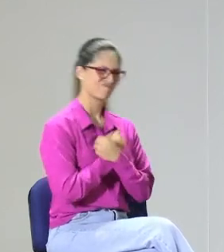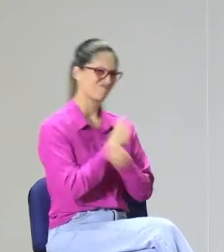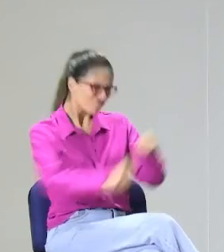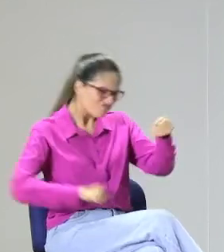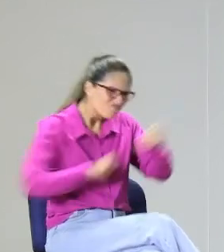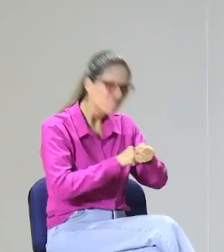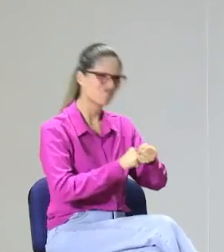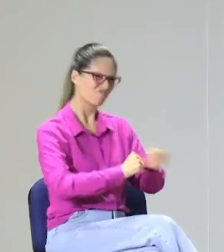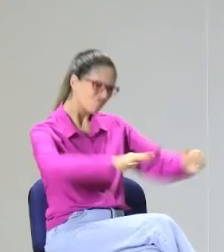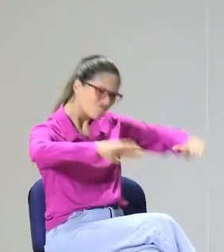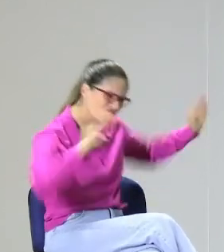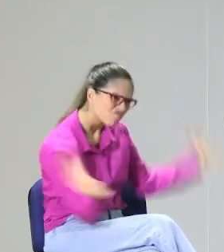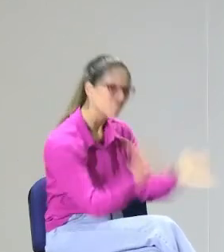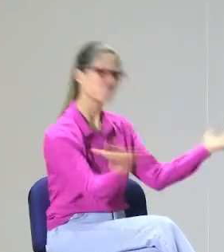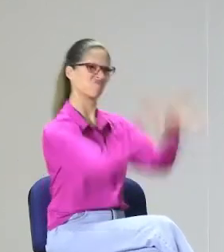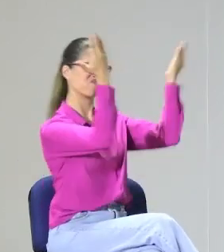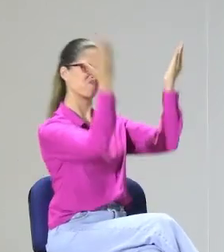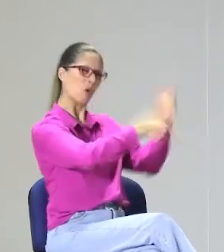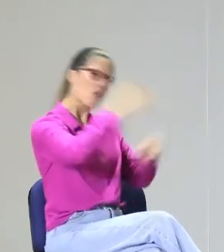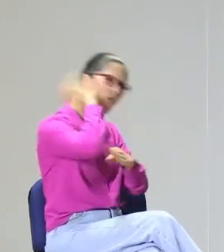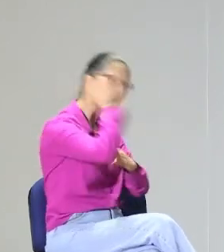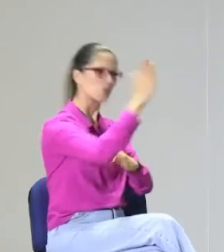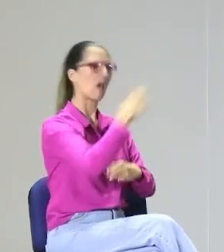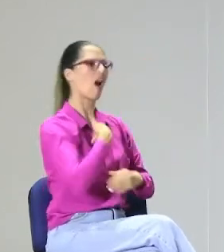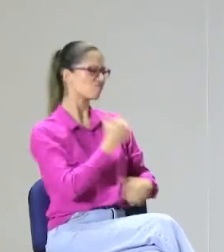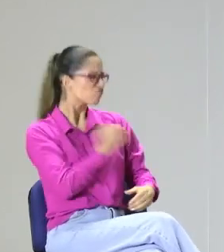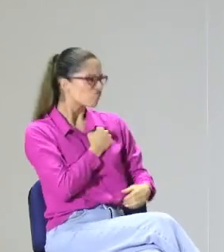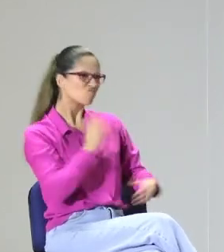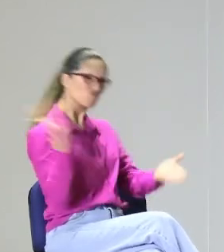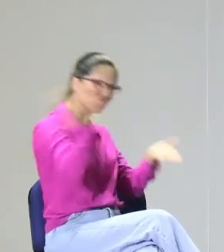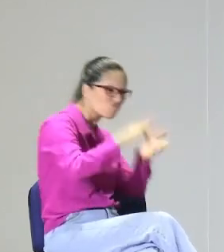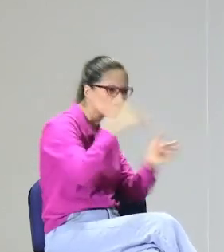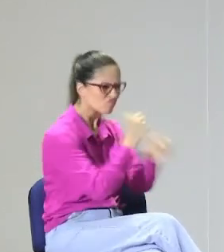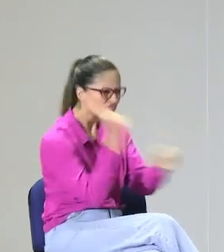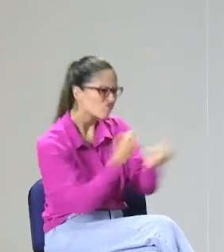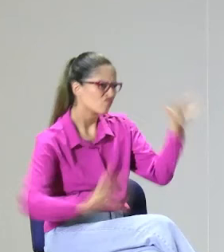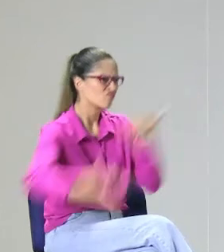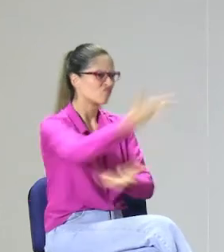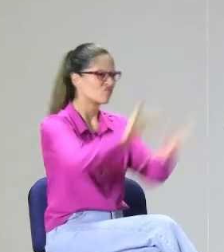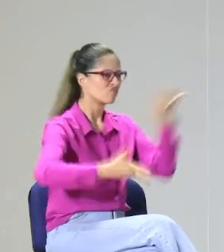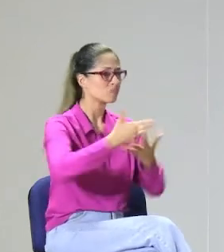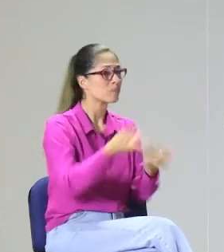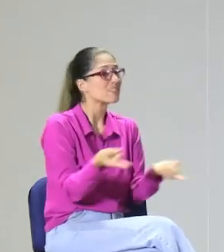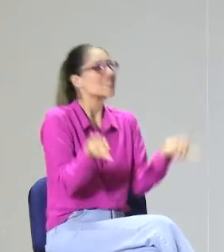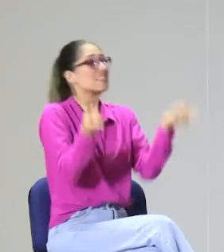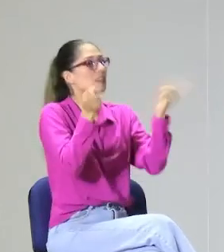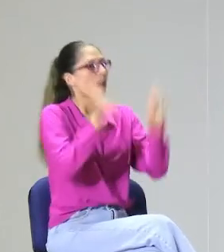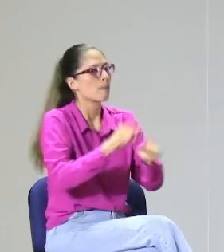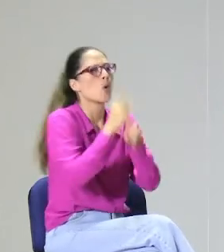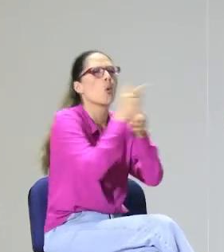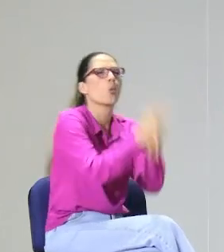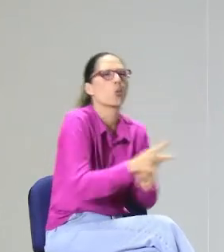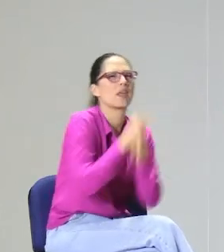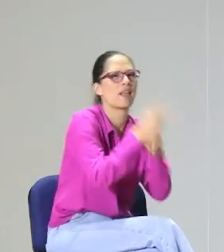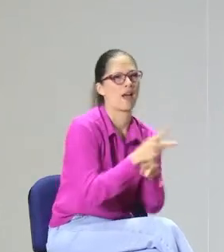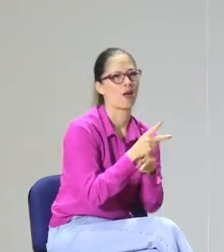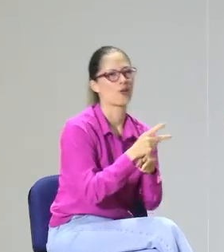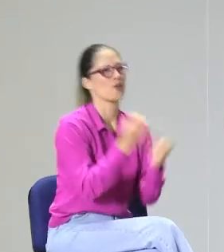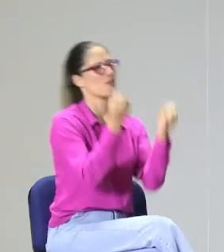se van a trabajar de modelos? Es importante que haya vocación, que haya apoyo, que haya una proyección de futuro para ellos.